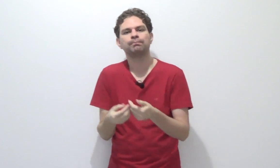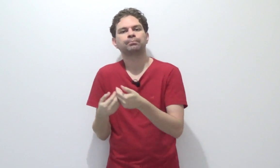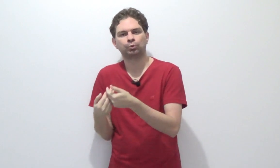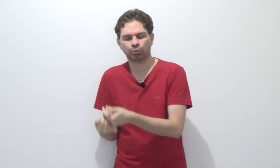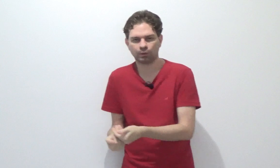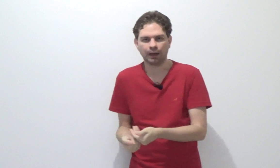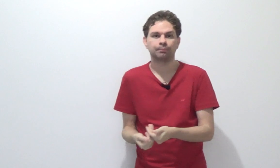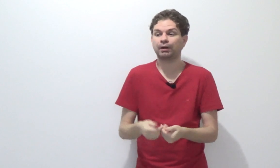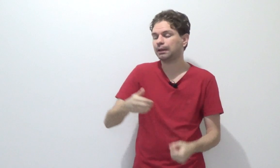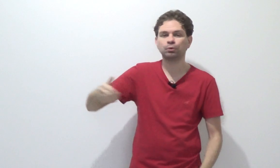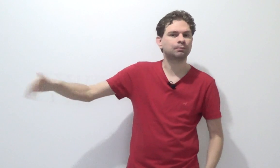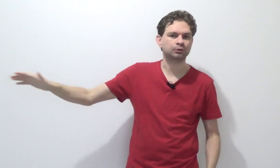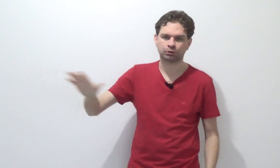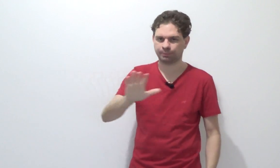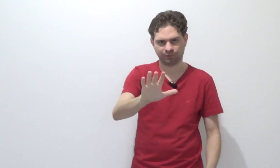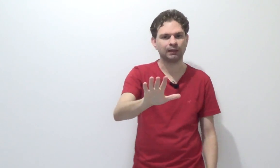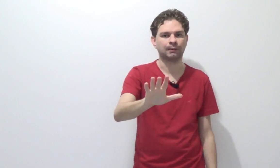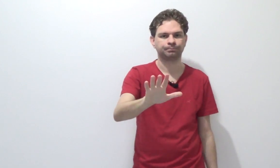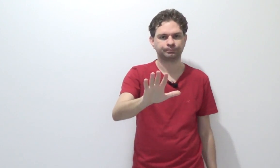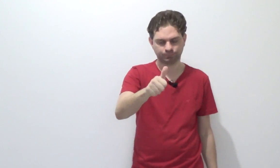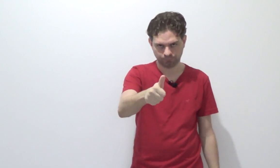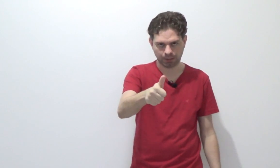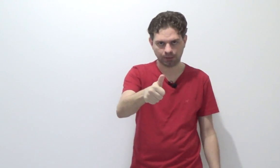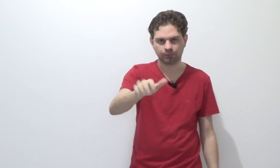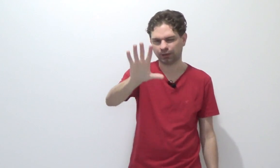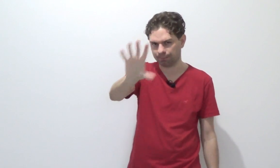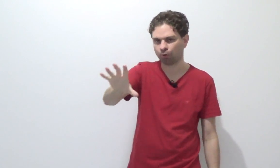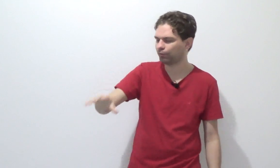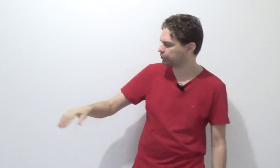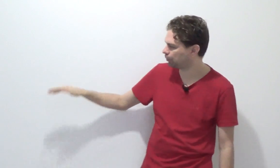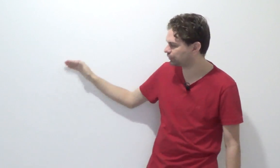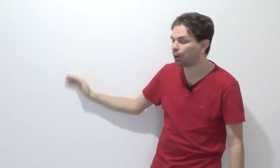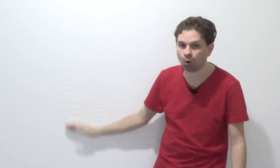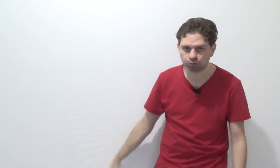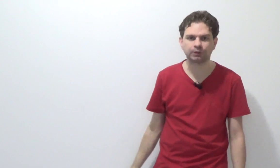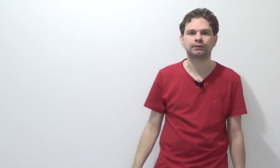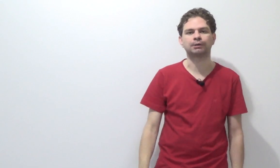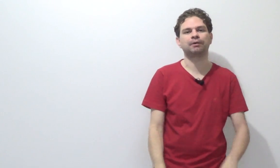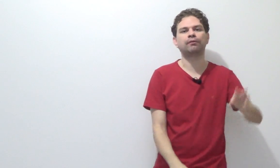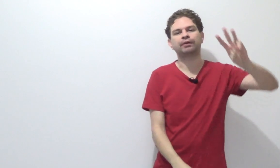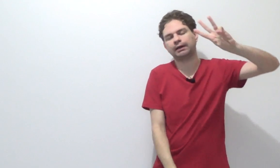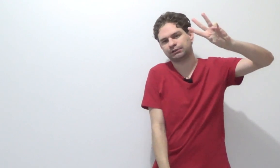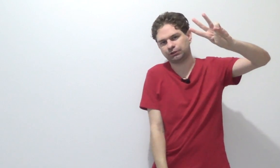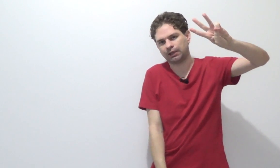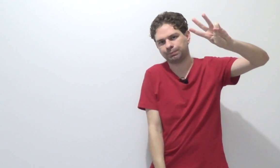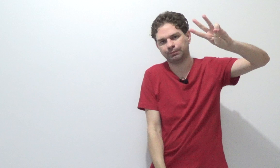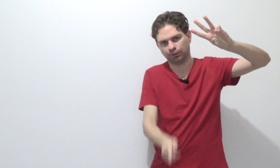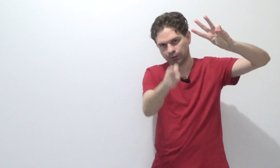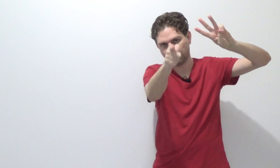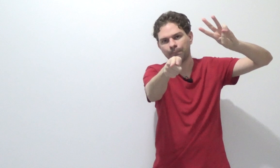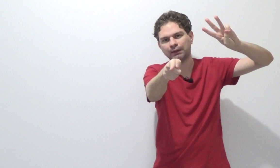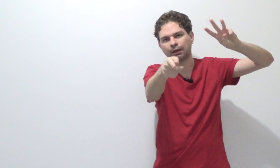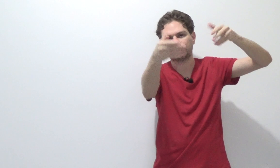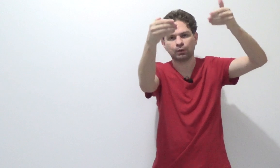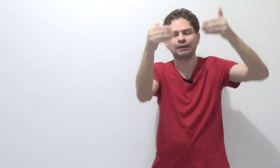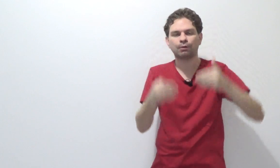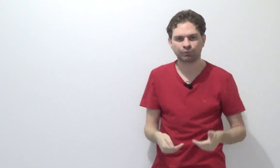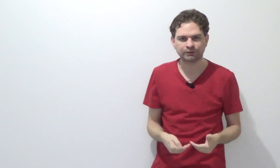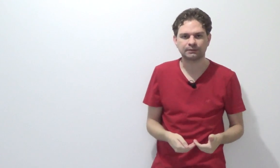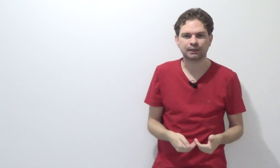do lugar. Porém, tem muito mais coisa pra falar, tá? Daqui a pouco eu vou te mostrar outros detalhes, mas vamos ficar nesses três primeiro. Vamos pra tela, eu quero ler com vocês os